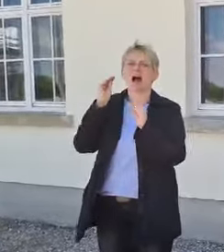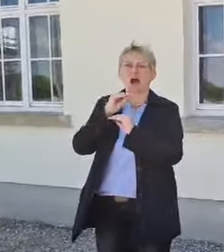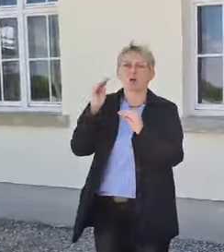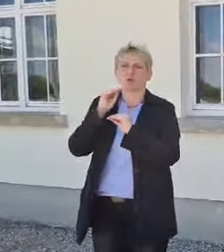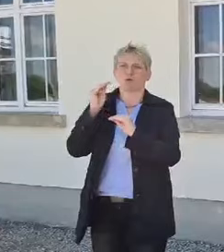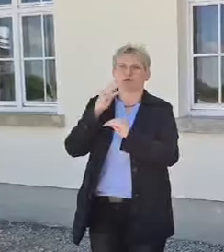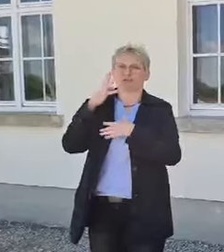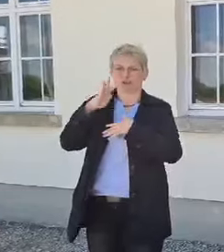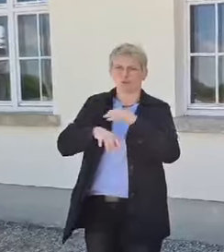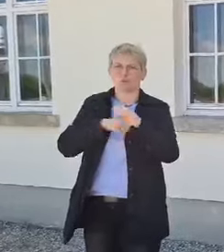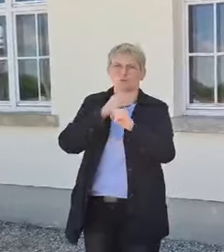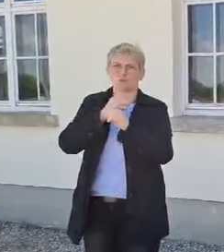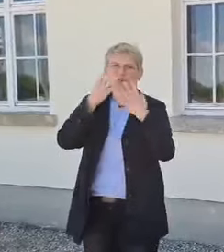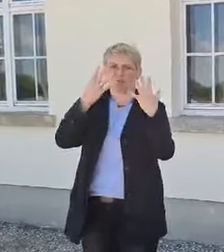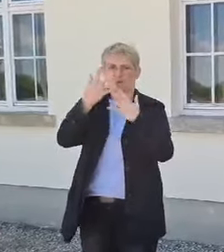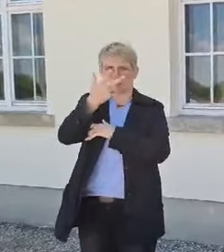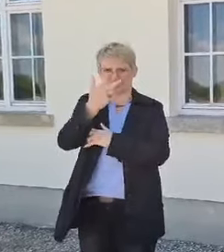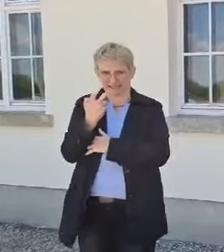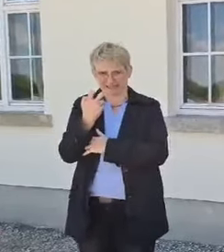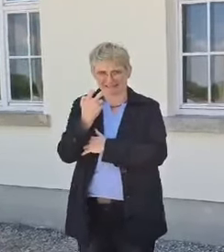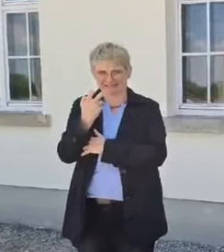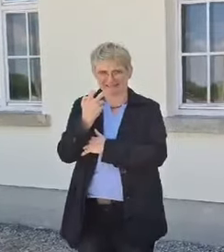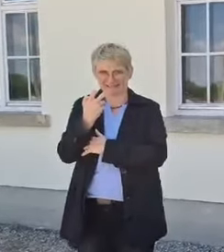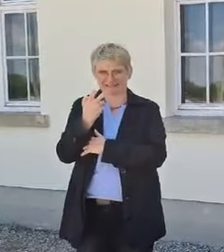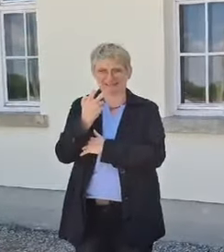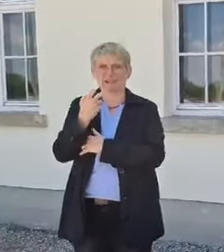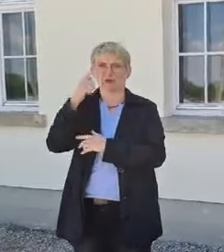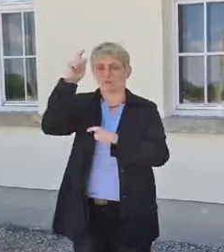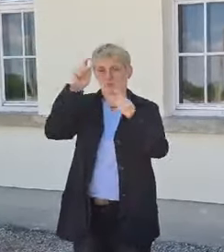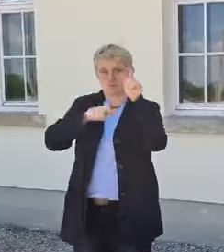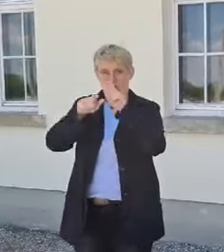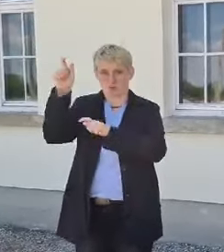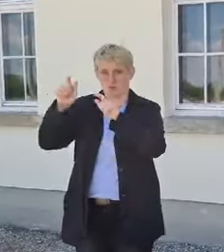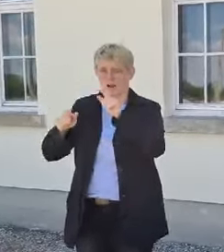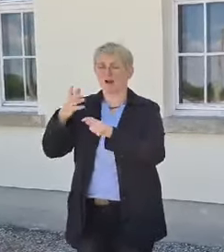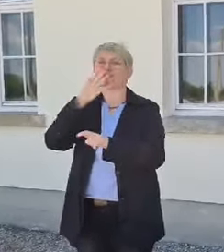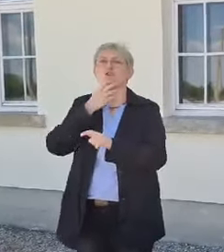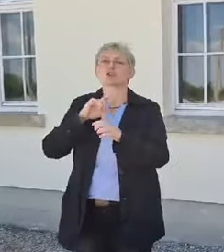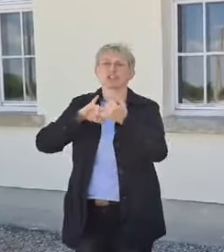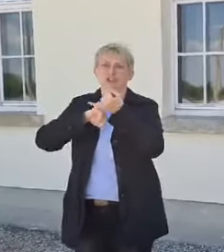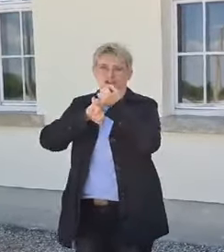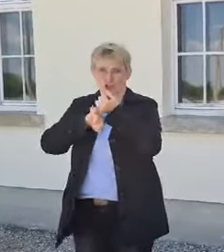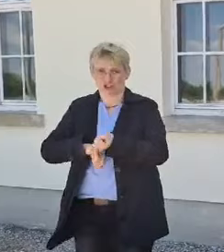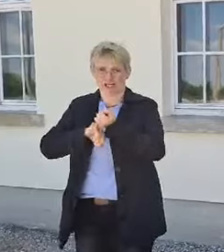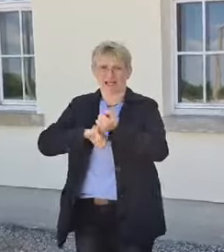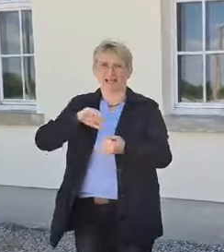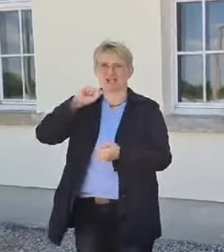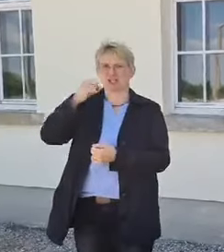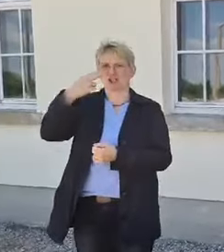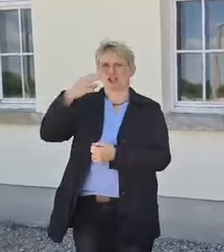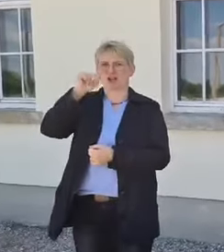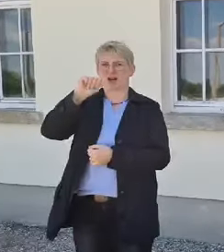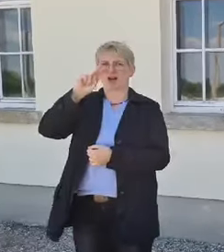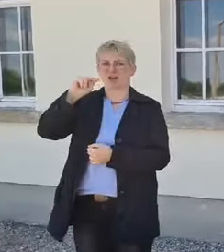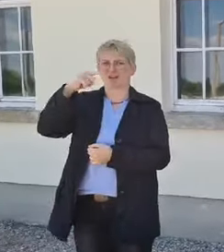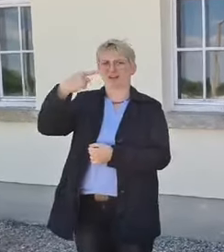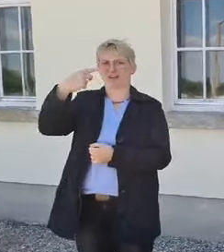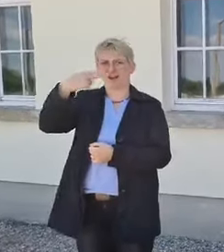zum Beispiel haben Bürger, die nach Shanghai einreisen wollten, 400 US-Dollar Kaution hinterlegen